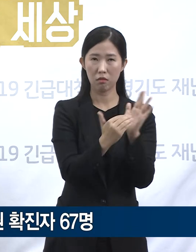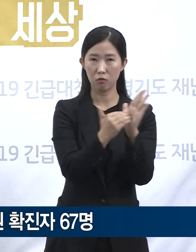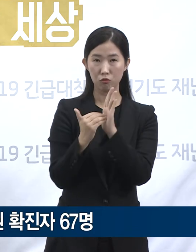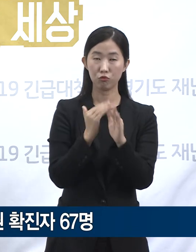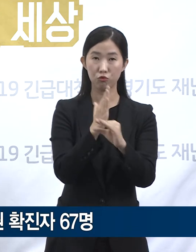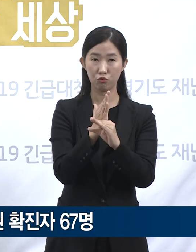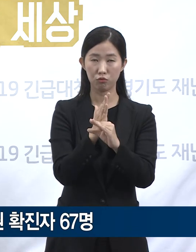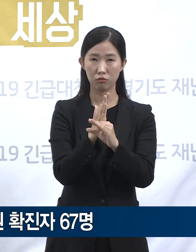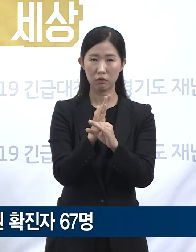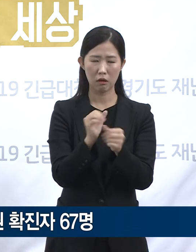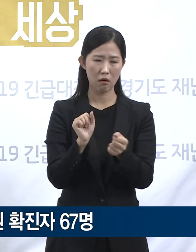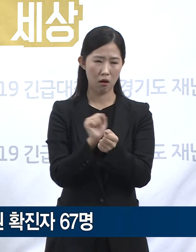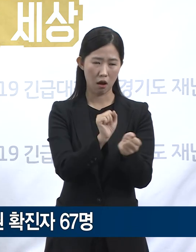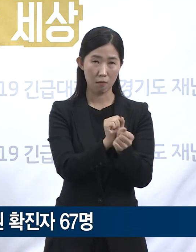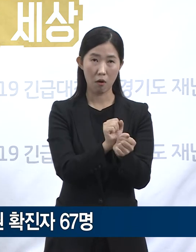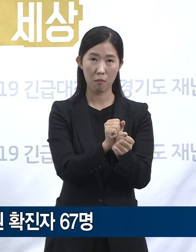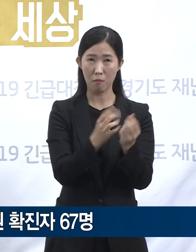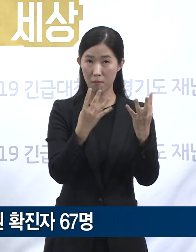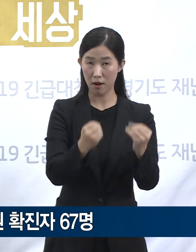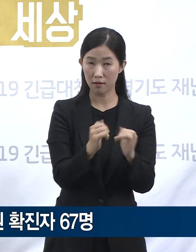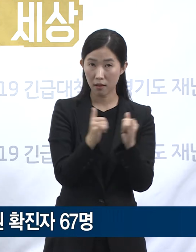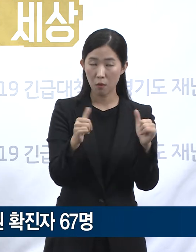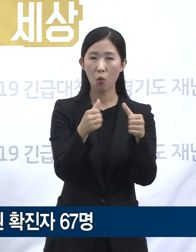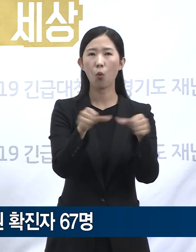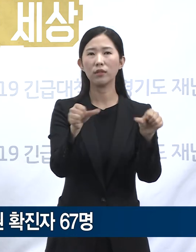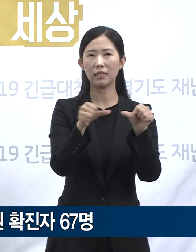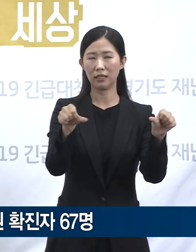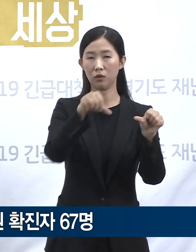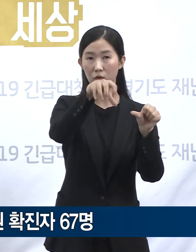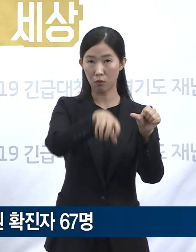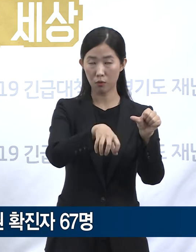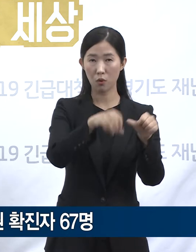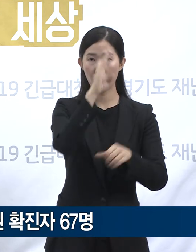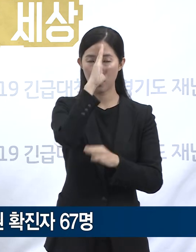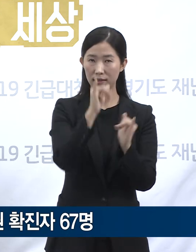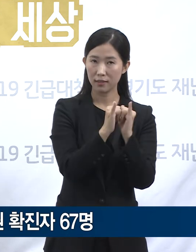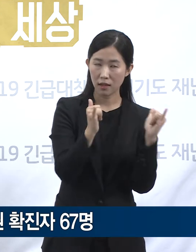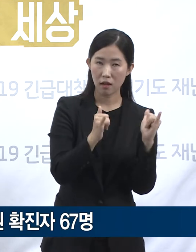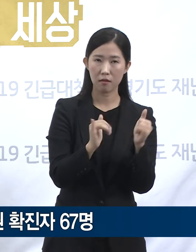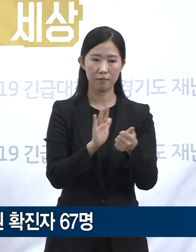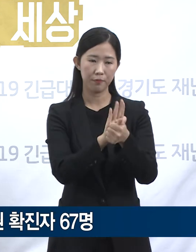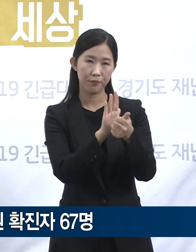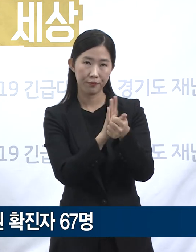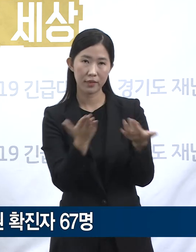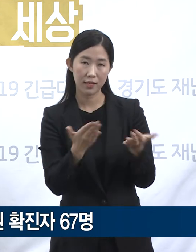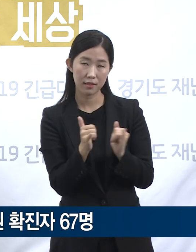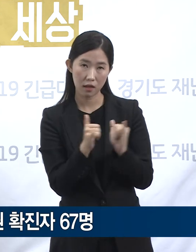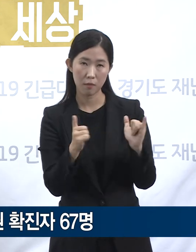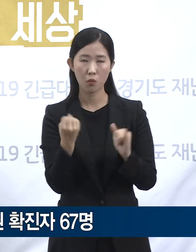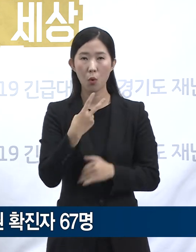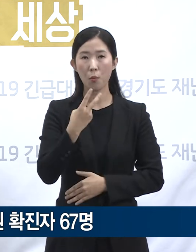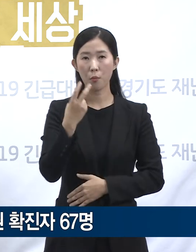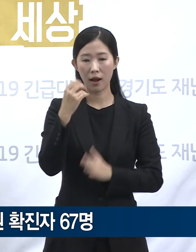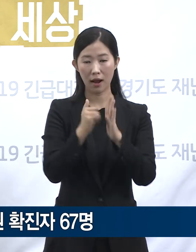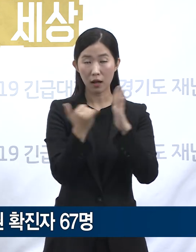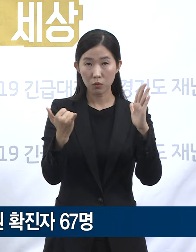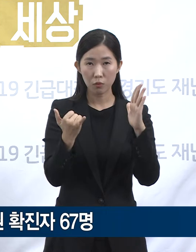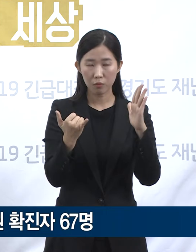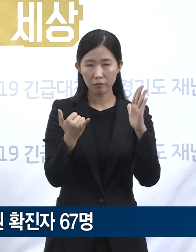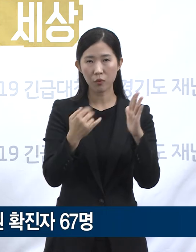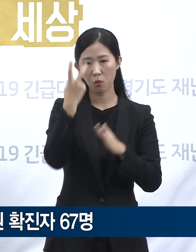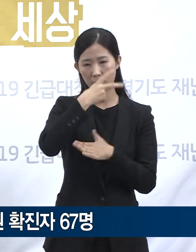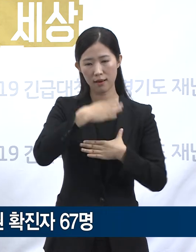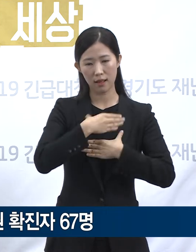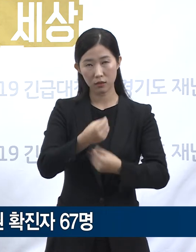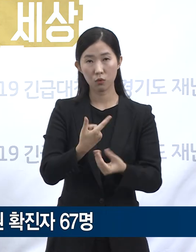감염 밀도가 높았던 5층 병동에 입원해 있던 환자, 간병인, 보호자들은 보다 안전한 관리를 위해 지난